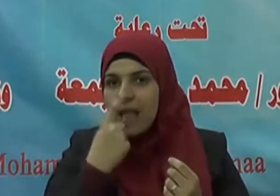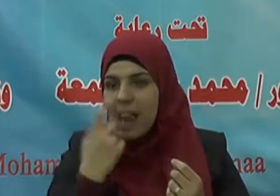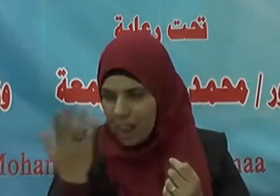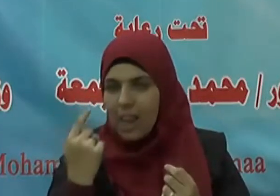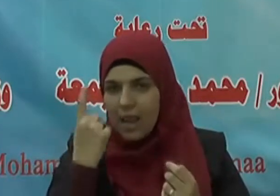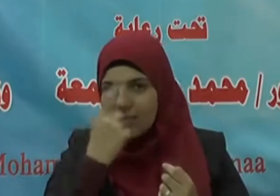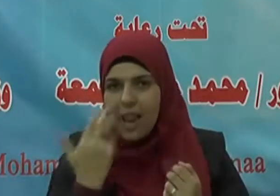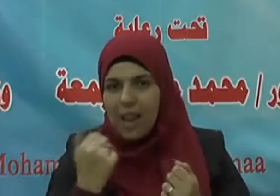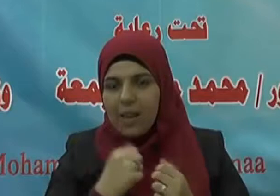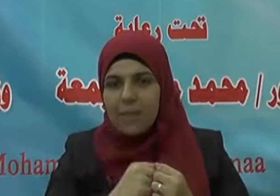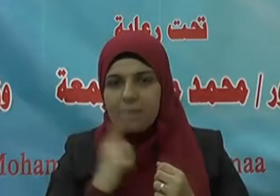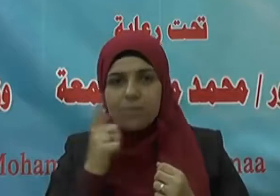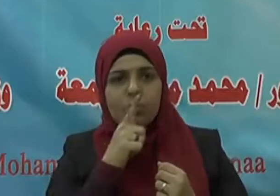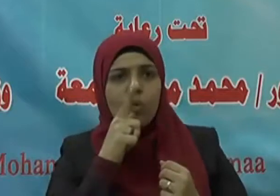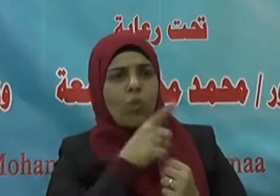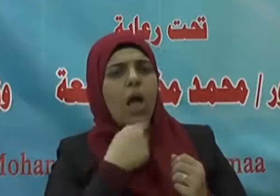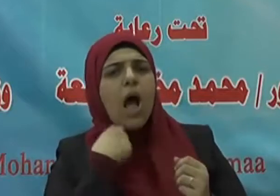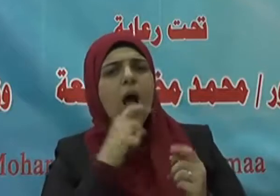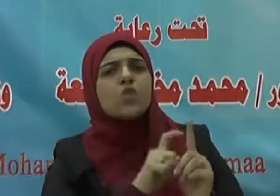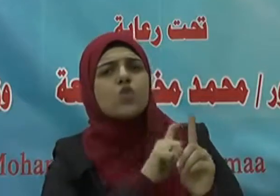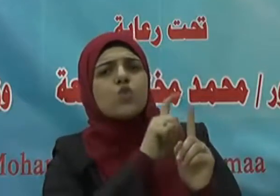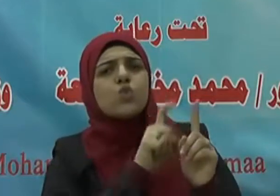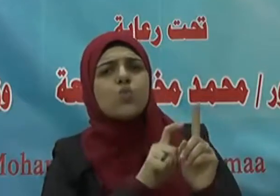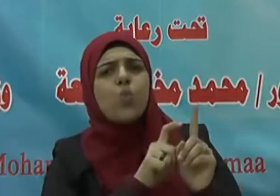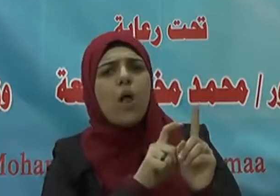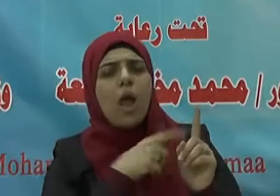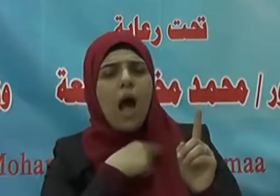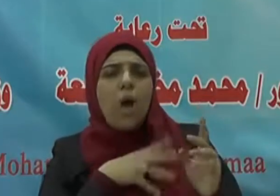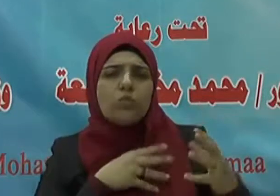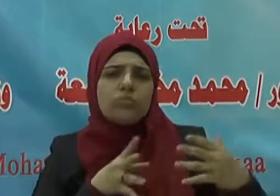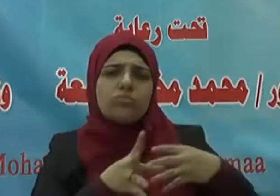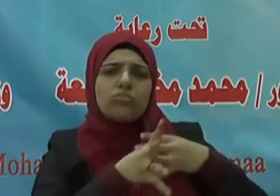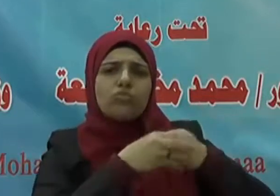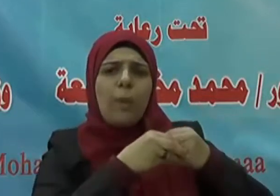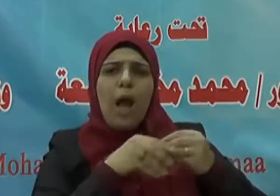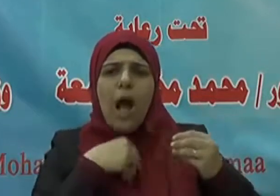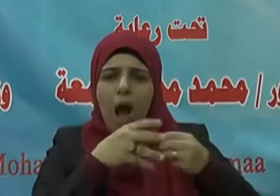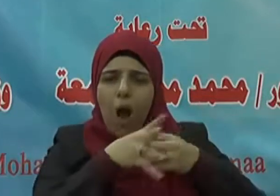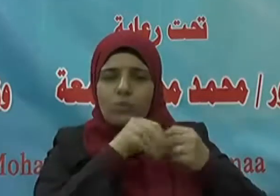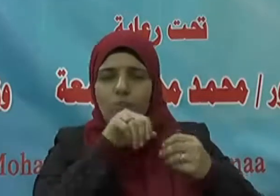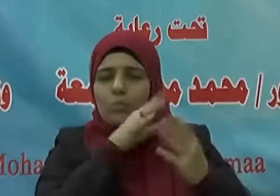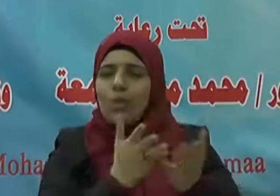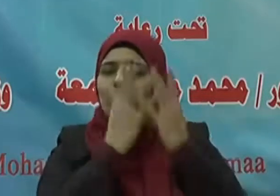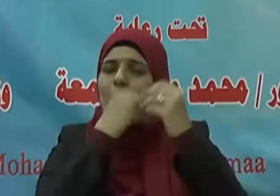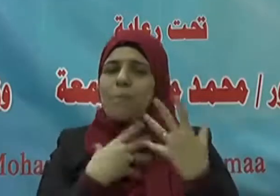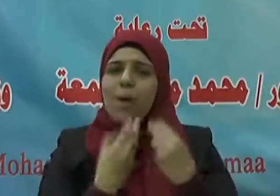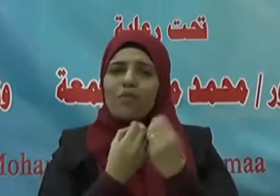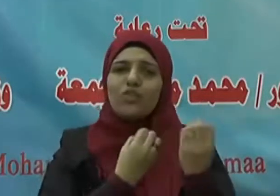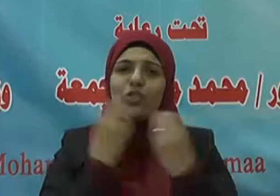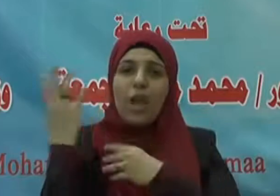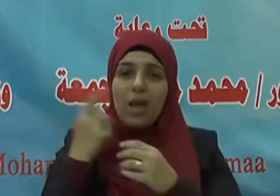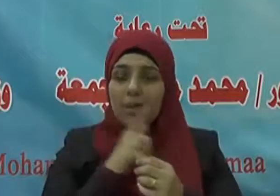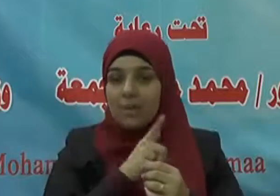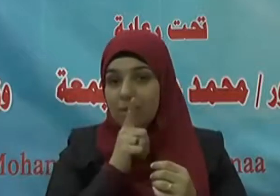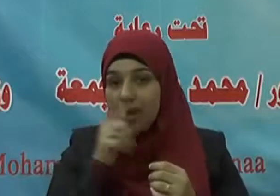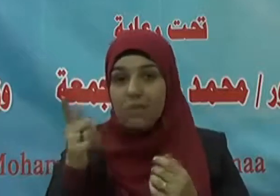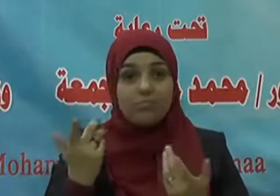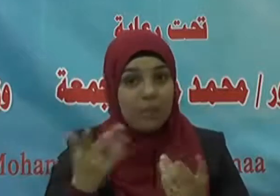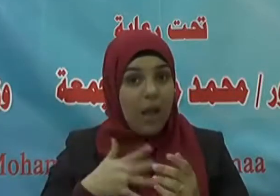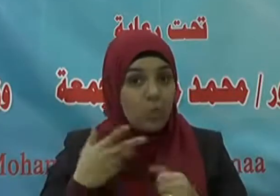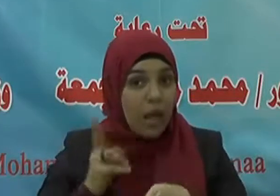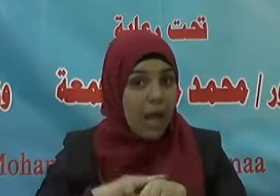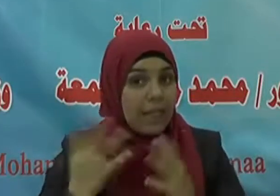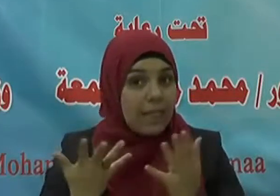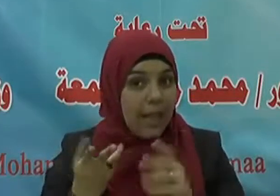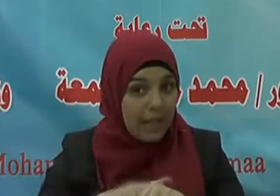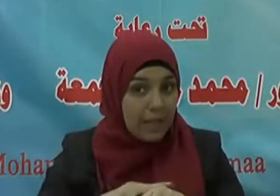فقلت أسألك مرافقتك في الجنة قال أو غير